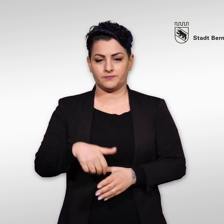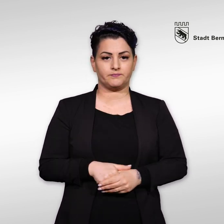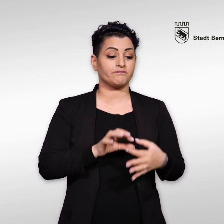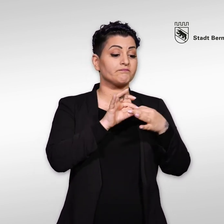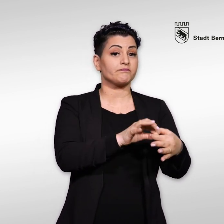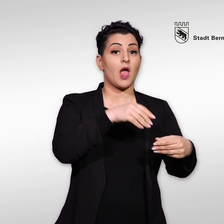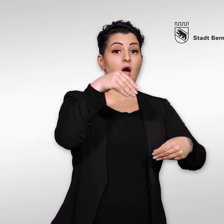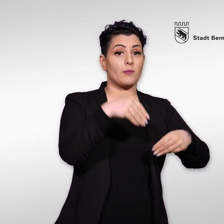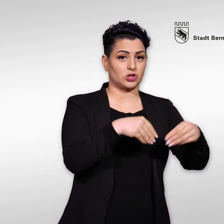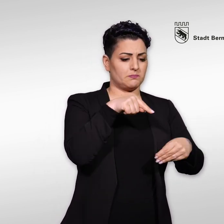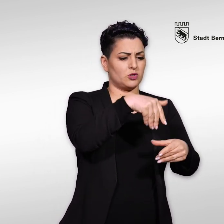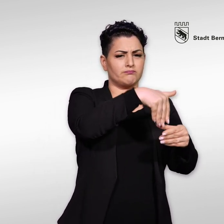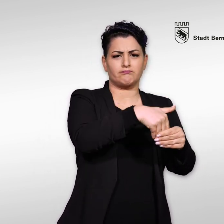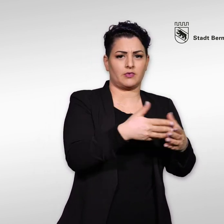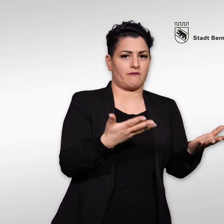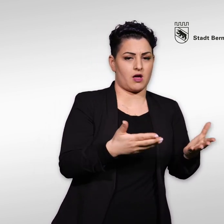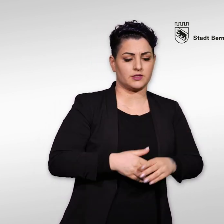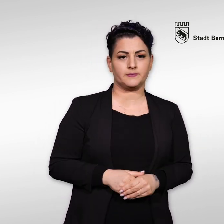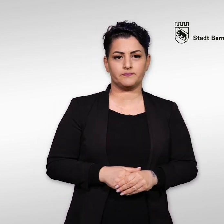Was sind Abstimmungen und wie stimme ich ab?